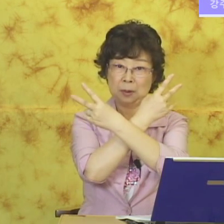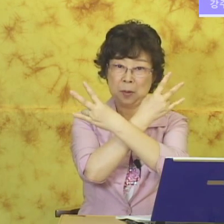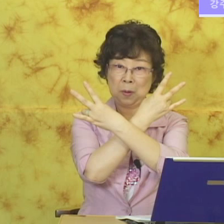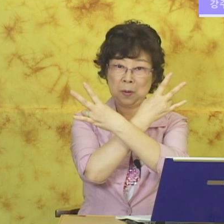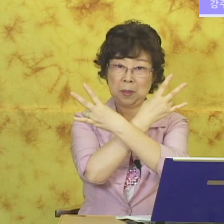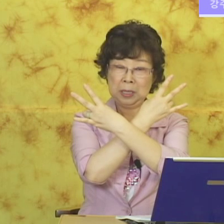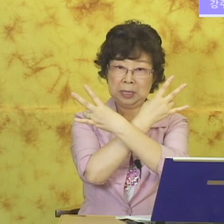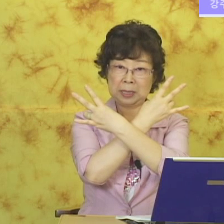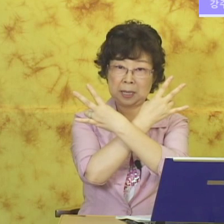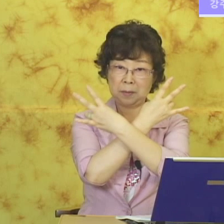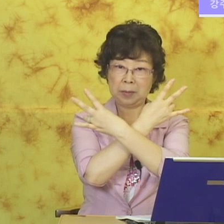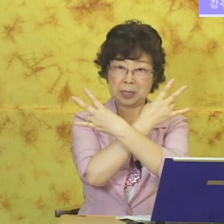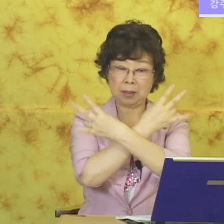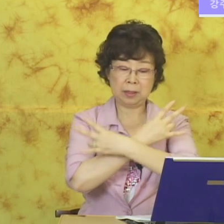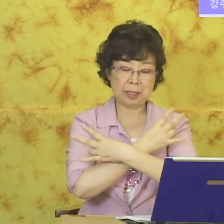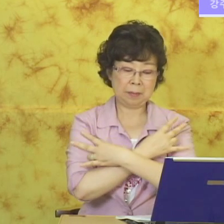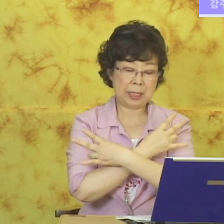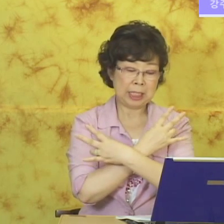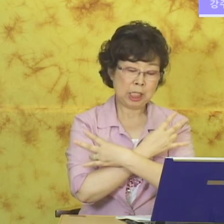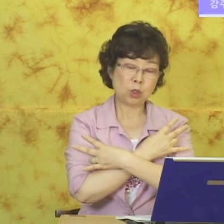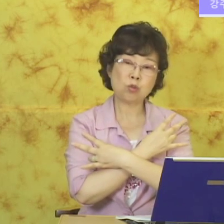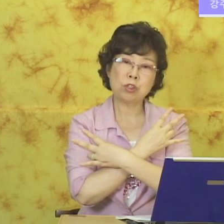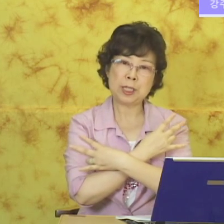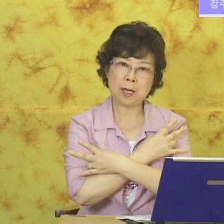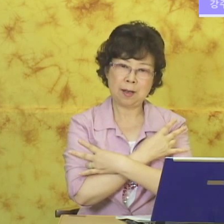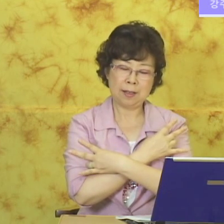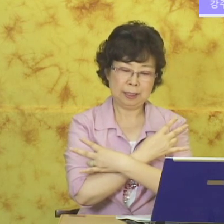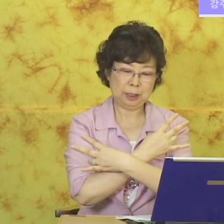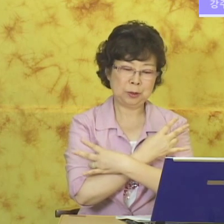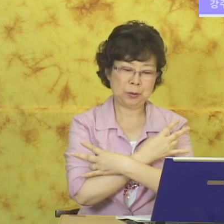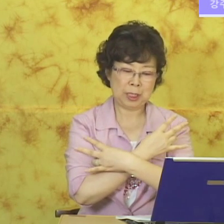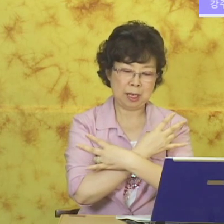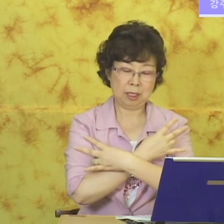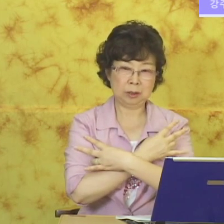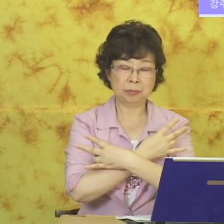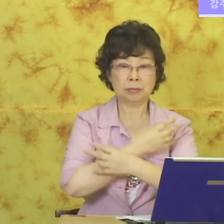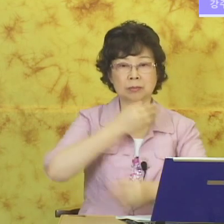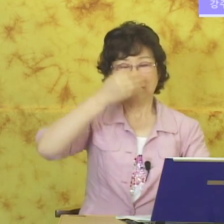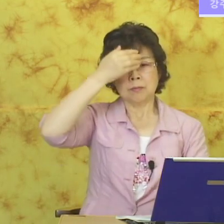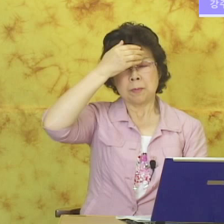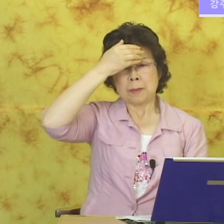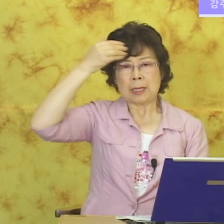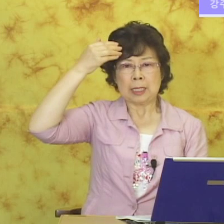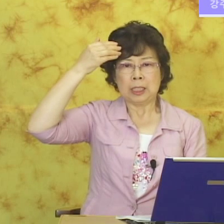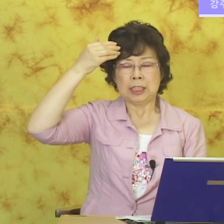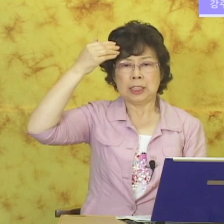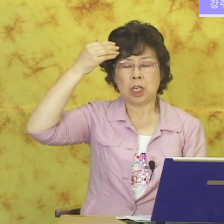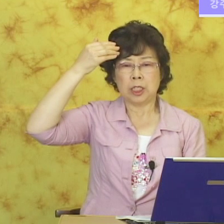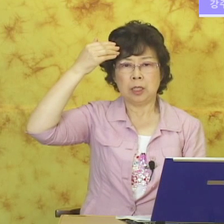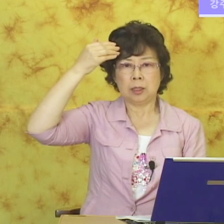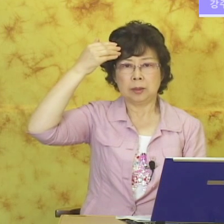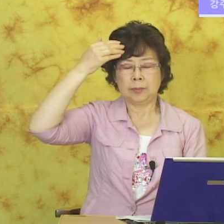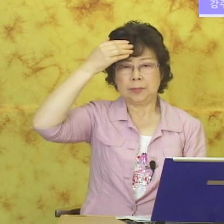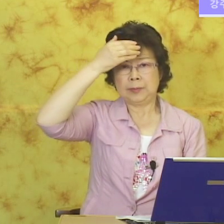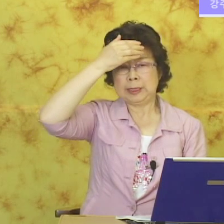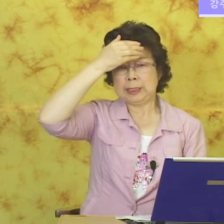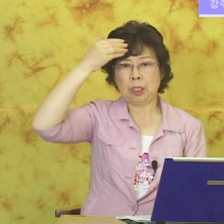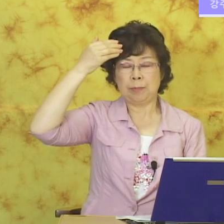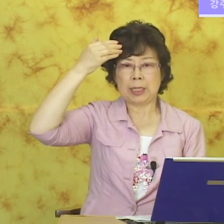넣고 여자를 뺏어. 이렇게 하면 숙녀. 숙녀. 청년. 젊